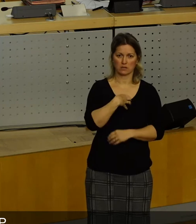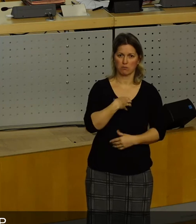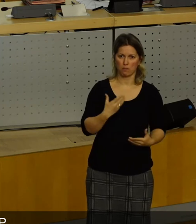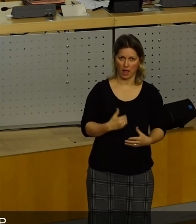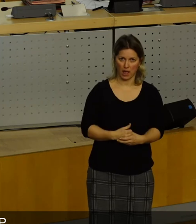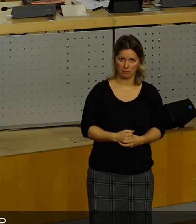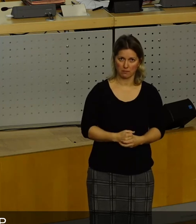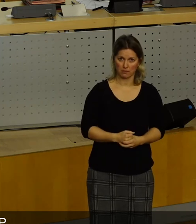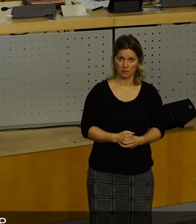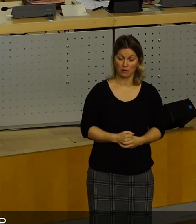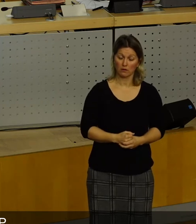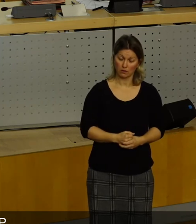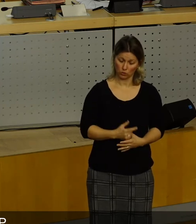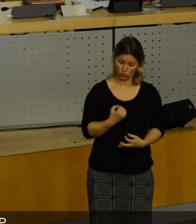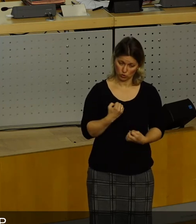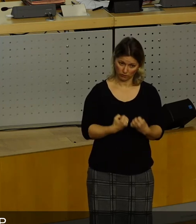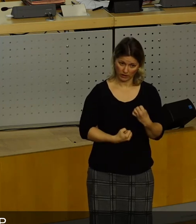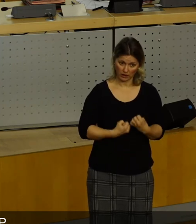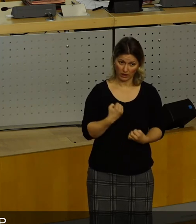Das ist unheimlich schwer.